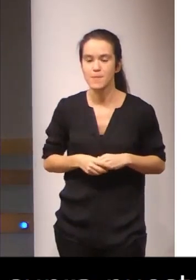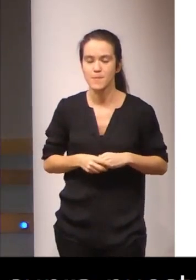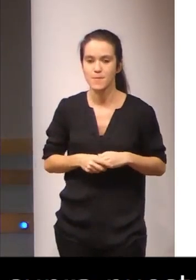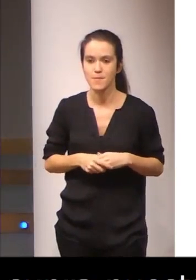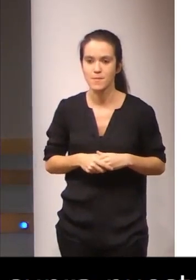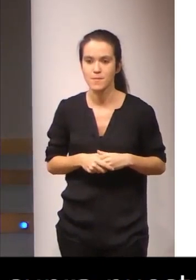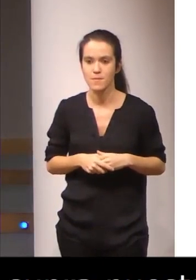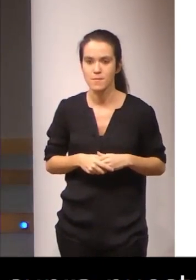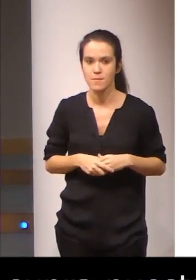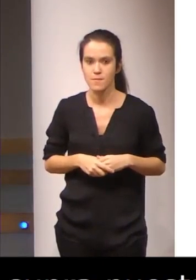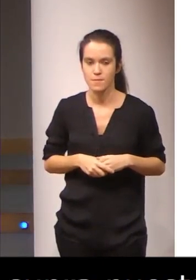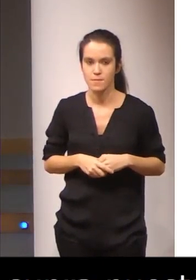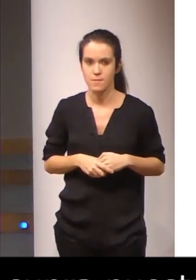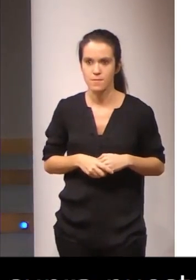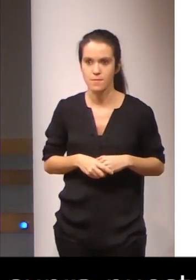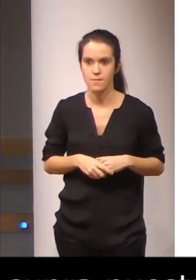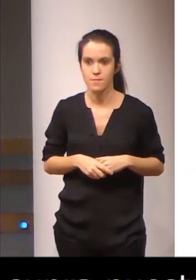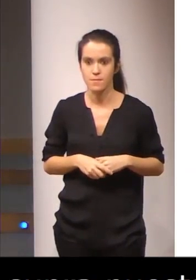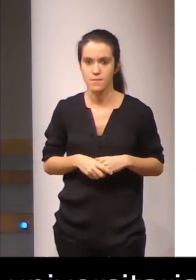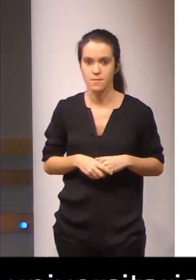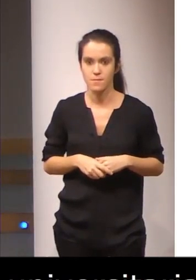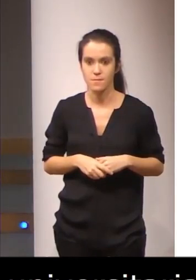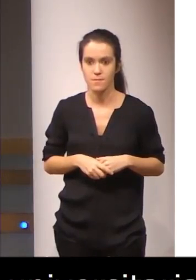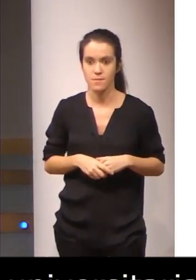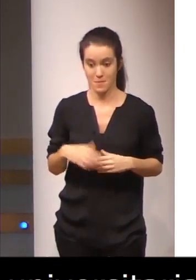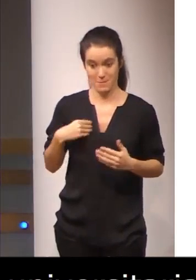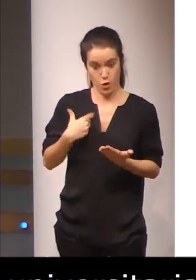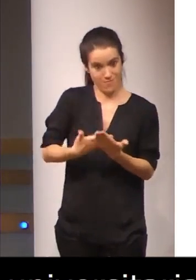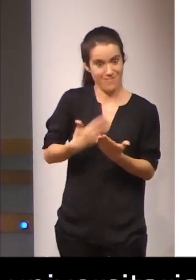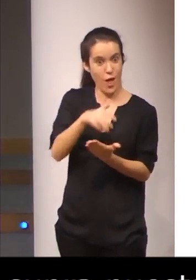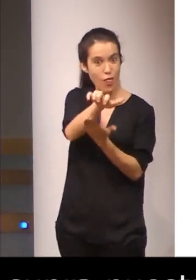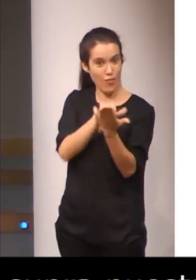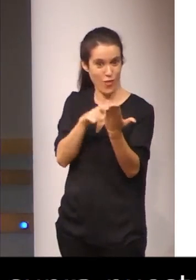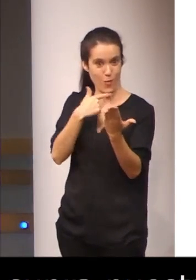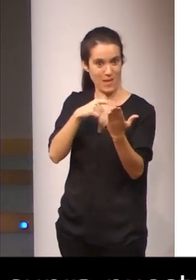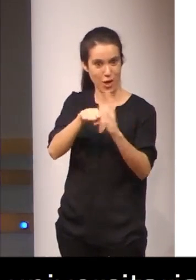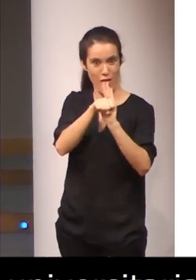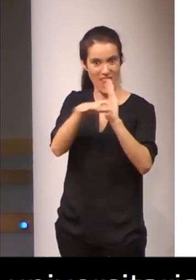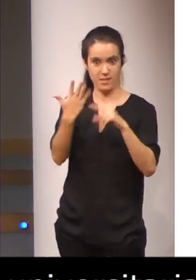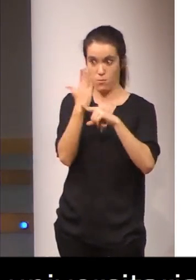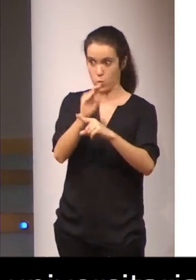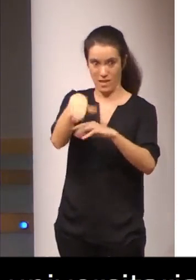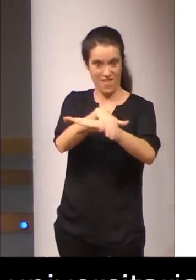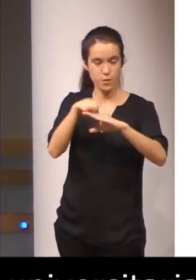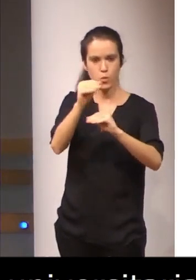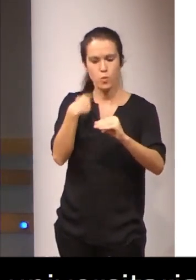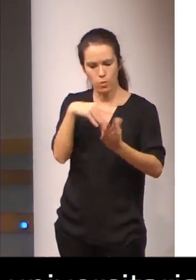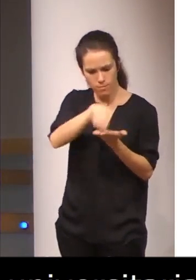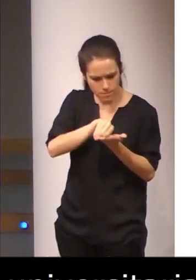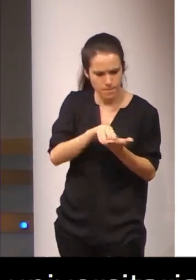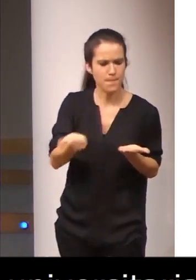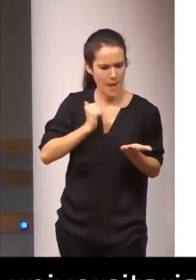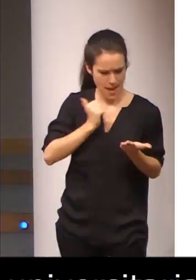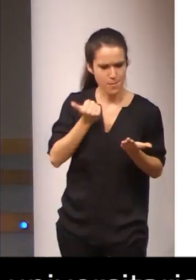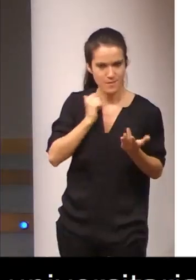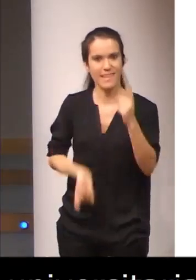se ha valido de esos documentos para la creación del ciclo mixto